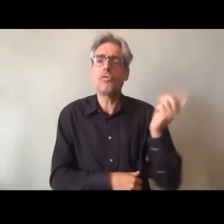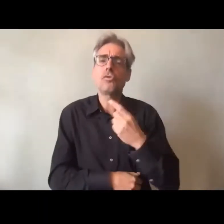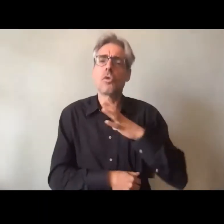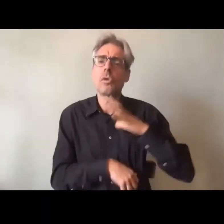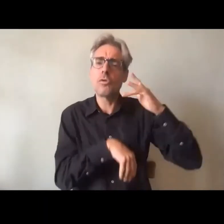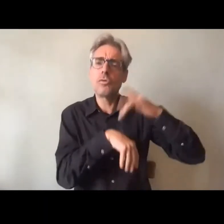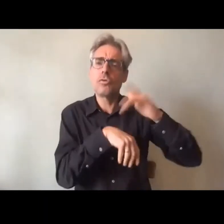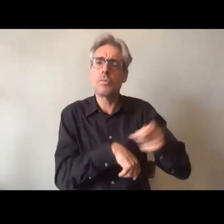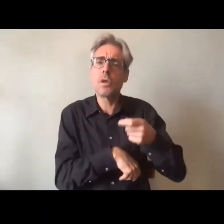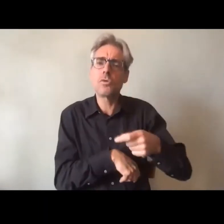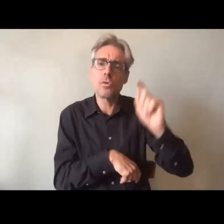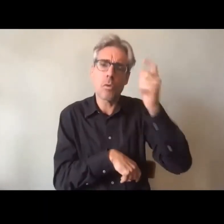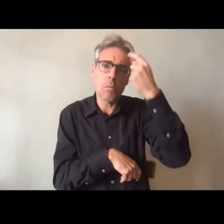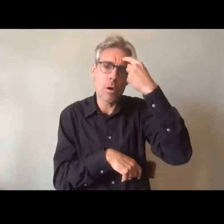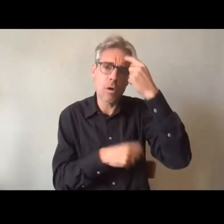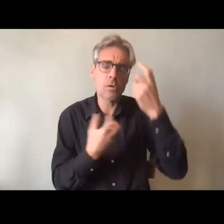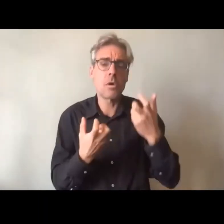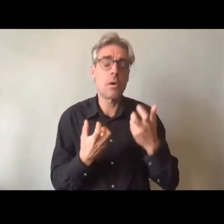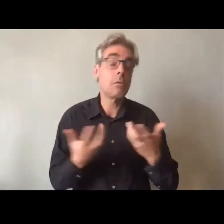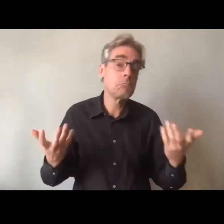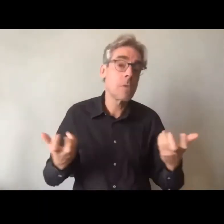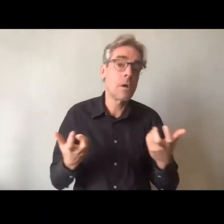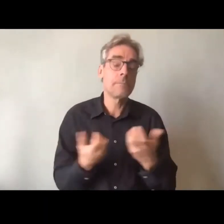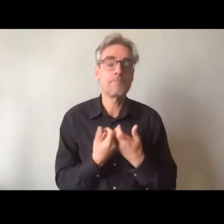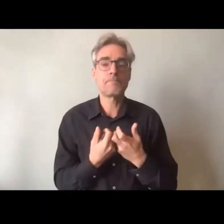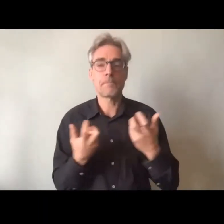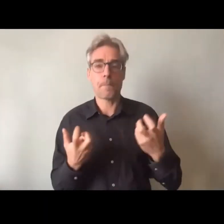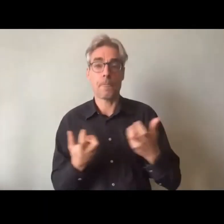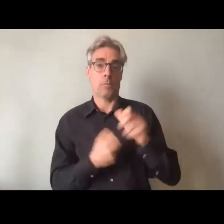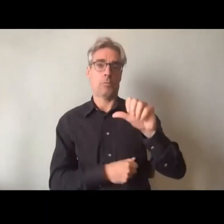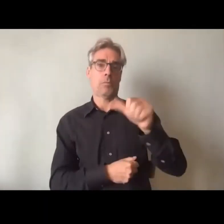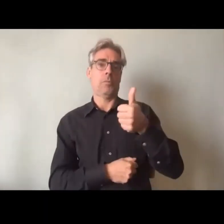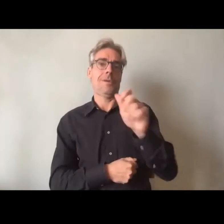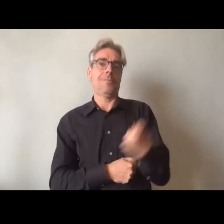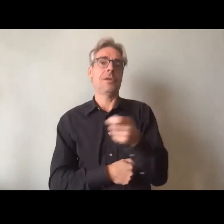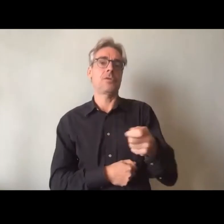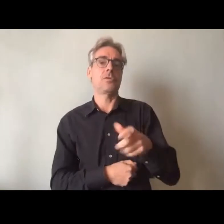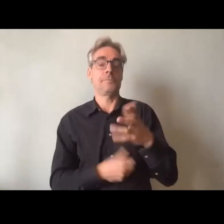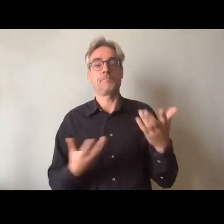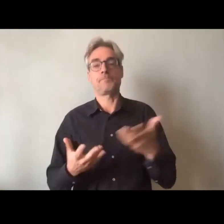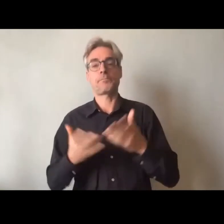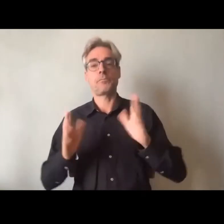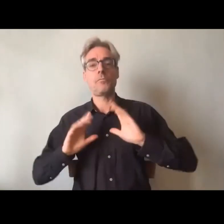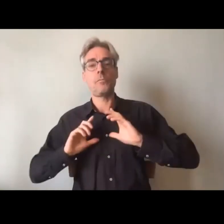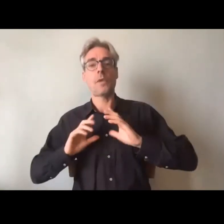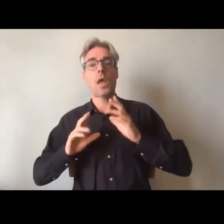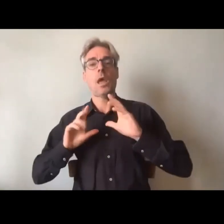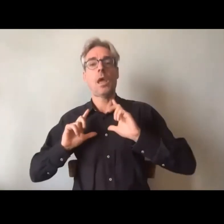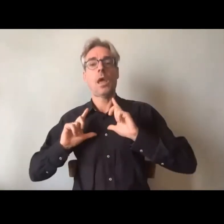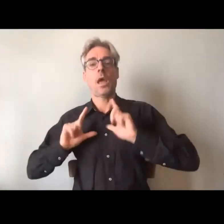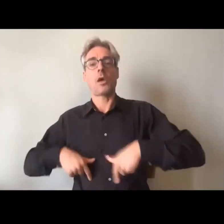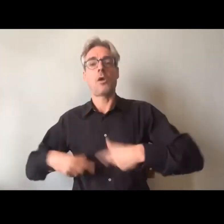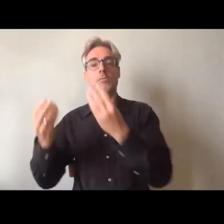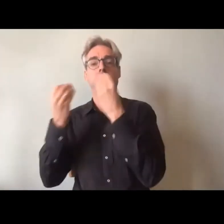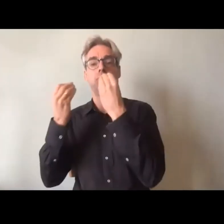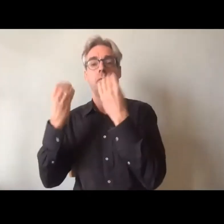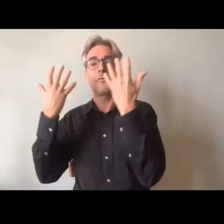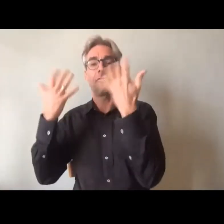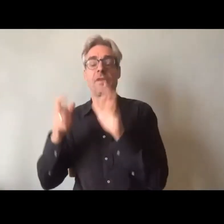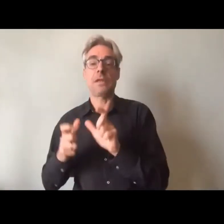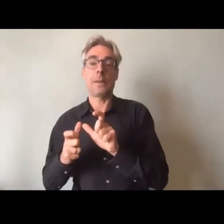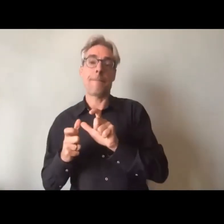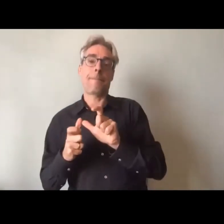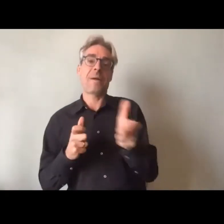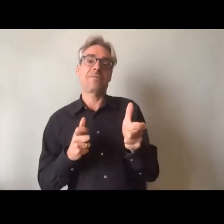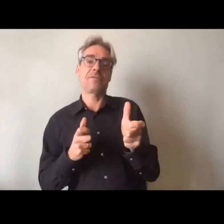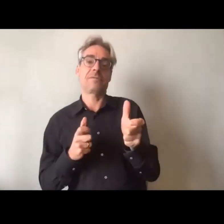un petit peu en tête tout un chacun et le tout premier étant le passage de la fin de la scolarité au